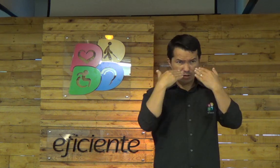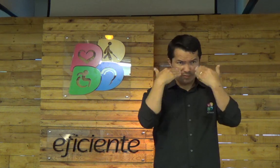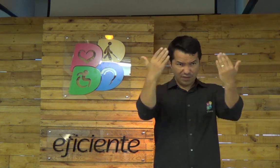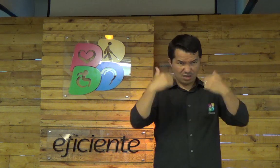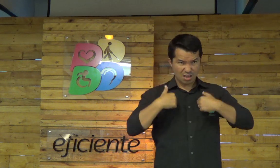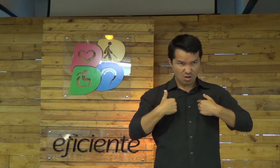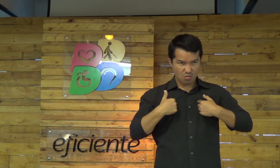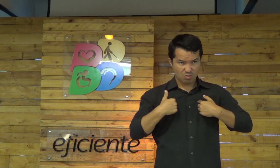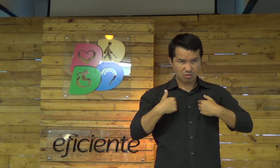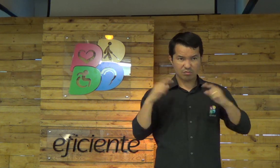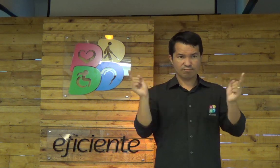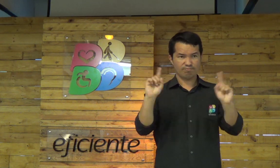Diante?